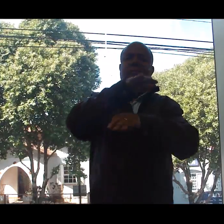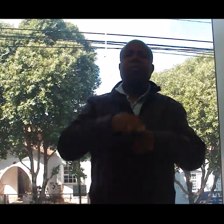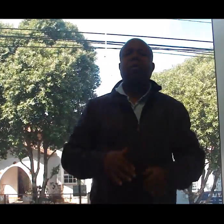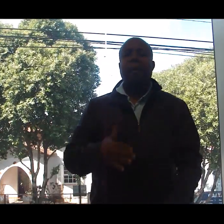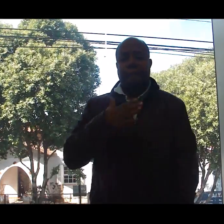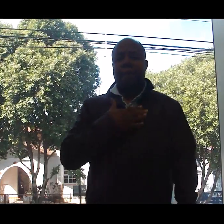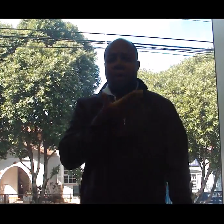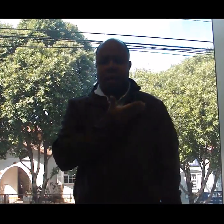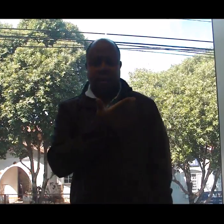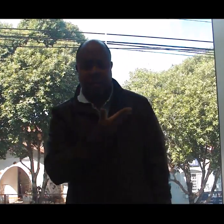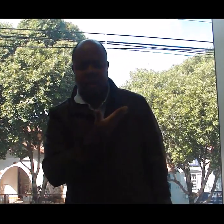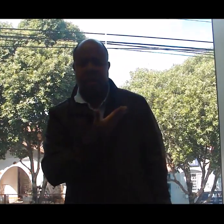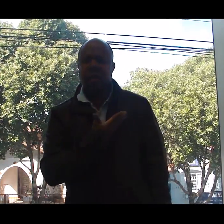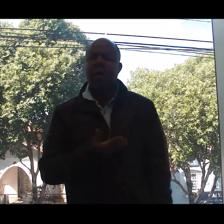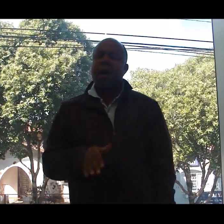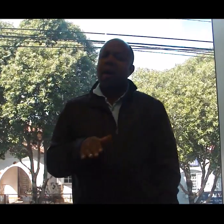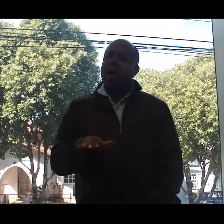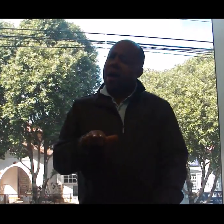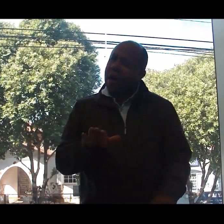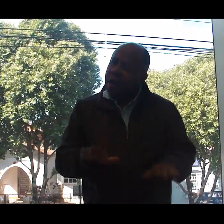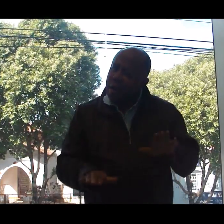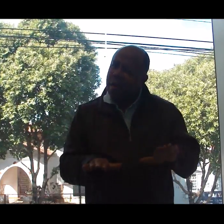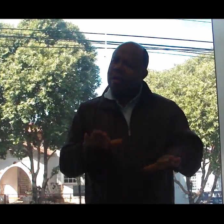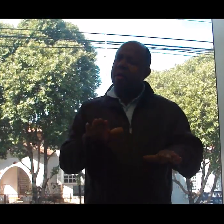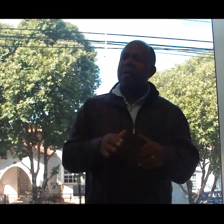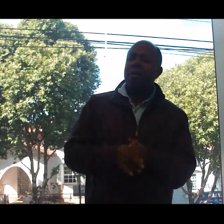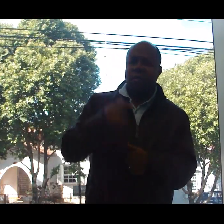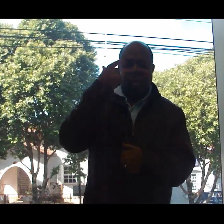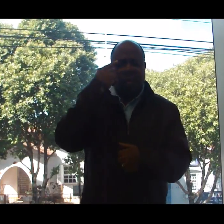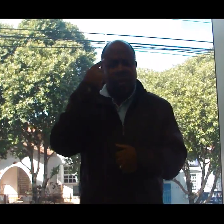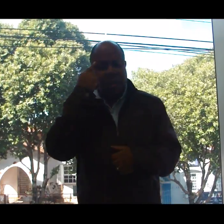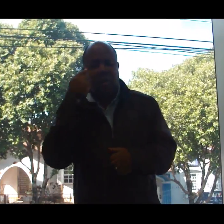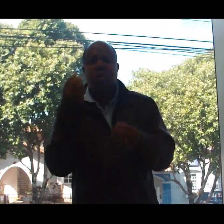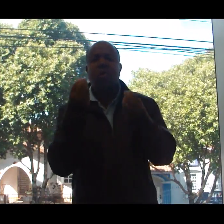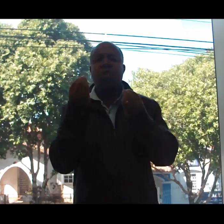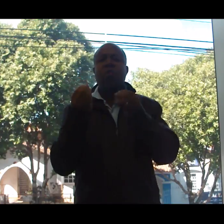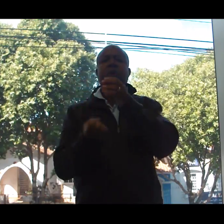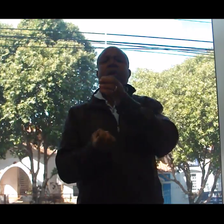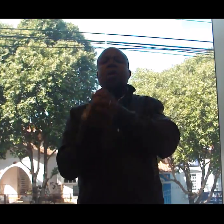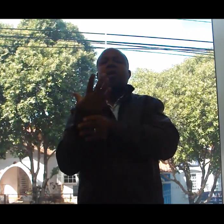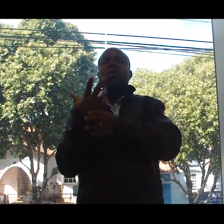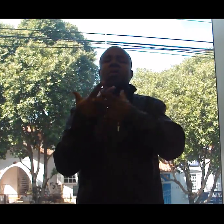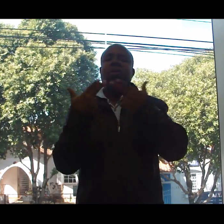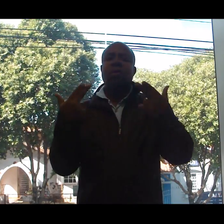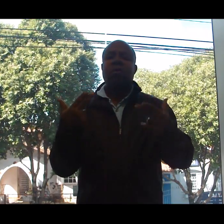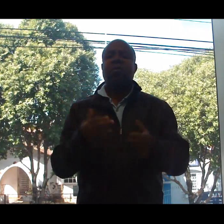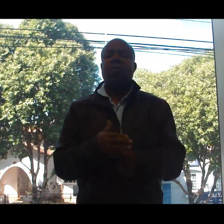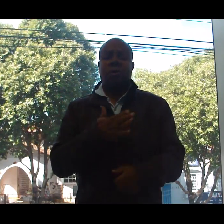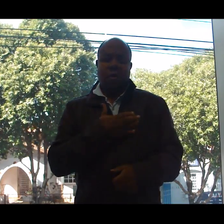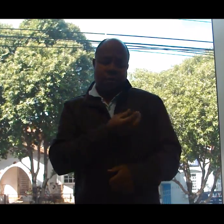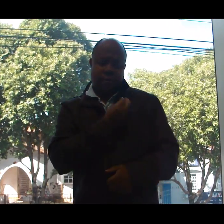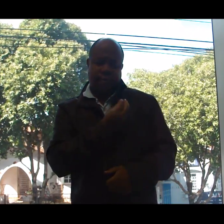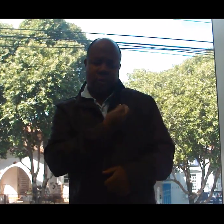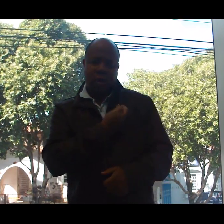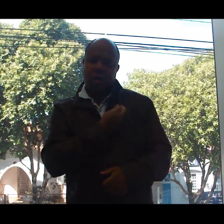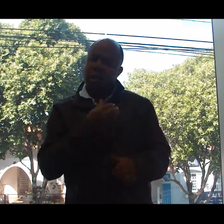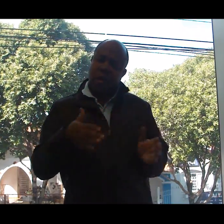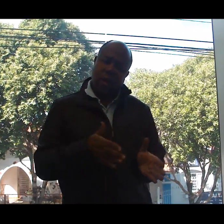vida Mas os caminhos de Deus não são os nossos caminhos Quando lemos a Bíblia, vemos que Deus tirou água de uma